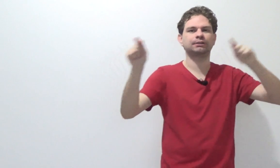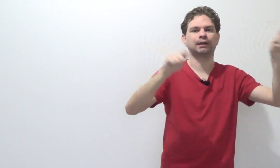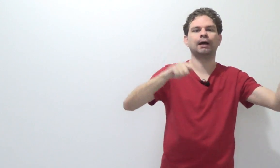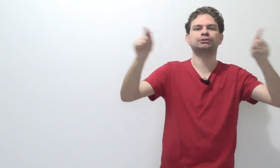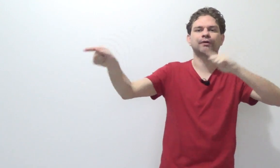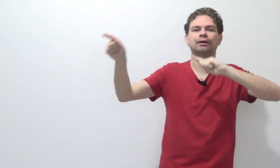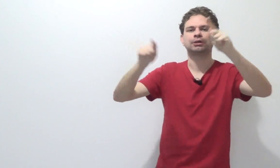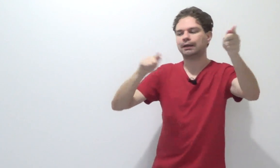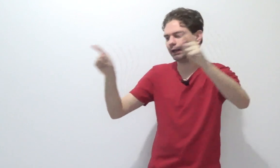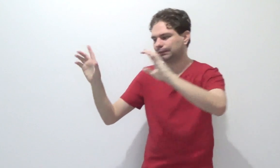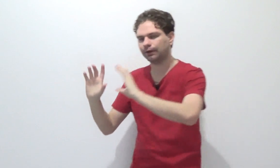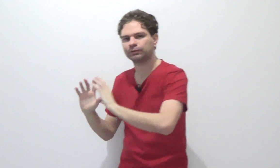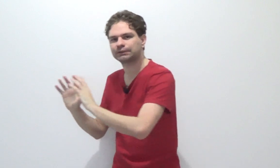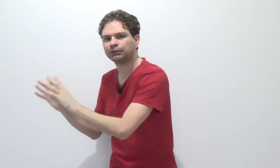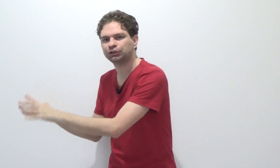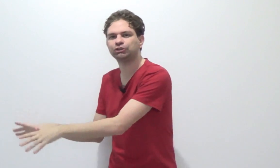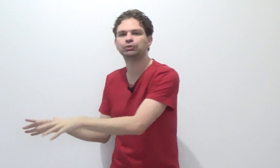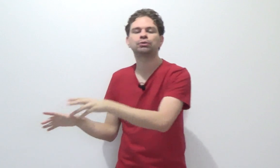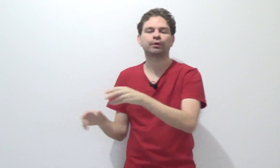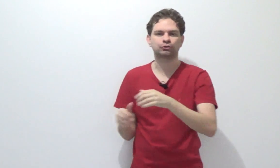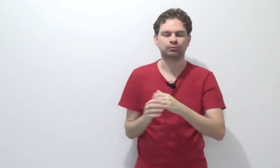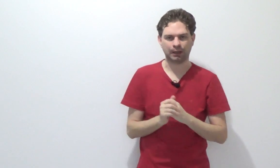cidades, vários, até você atingir o teu resultado.